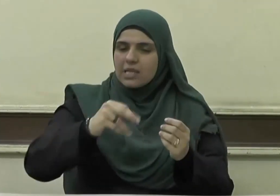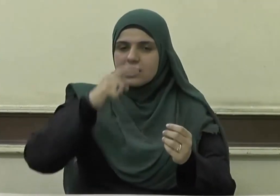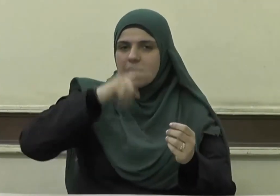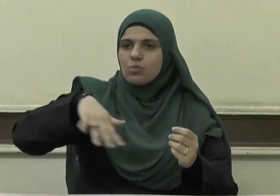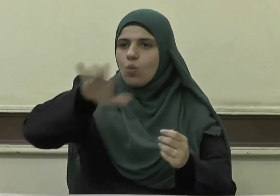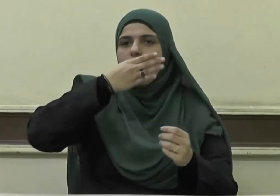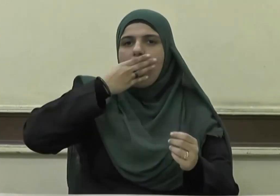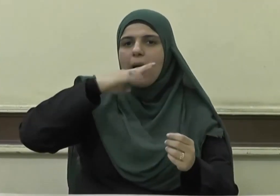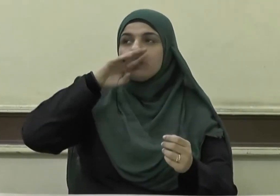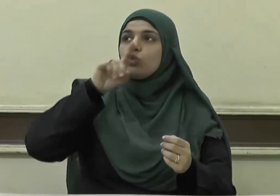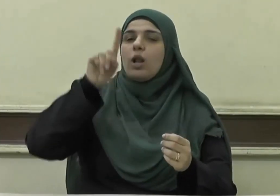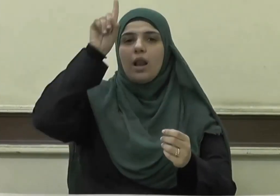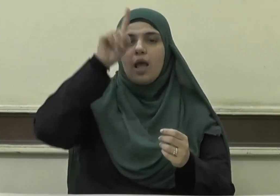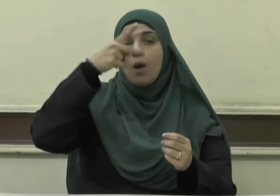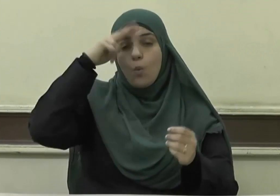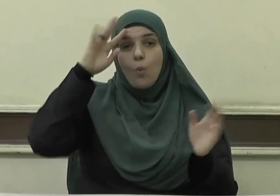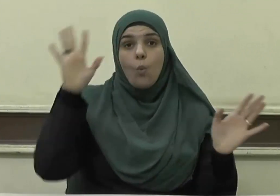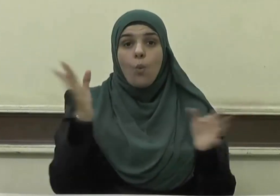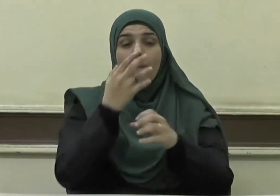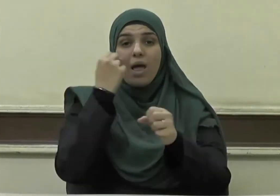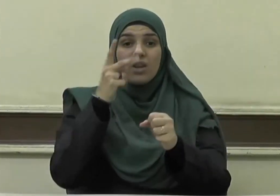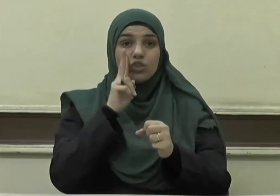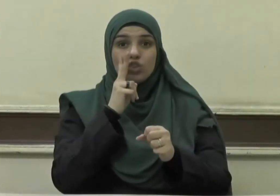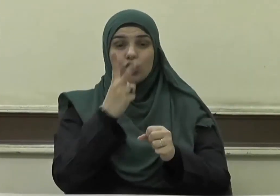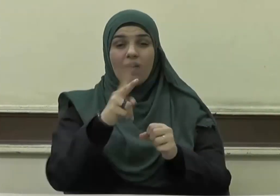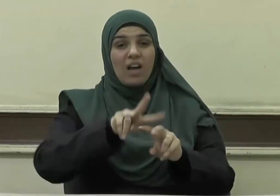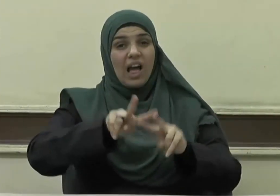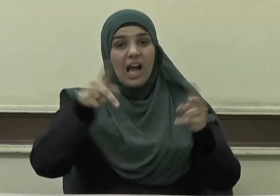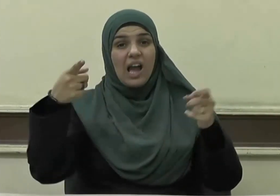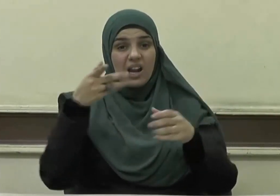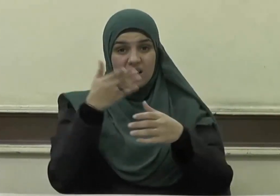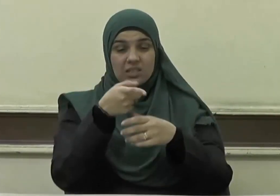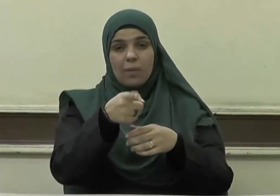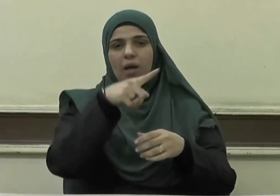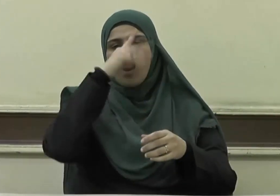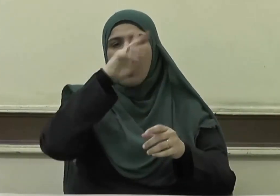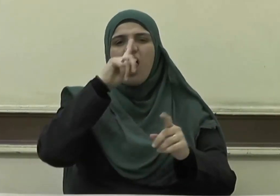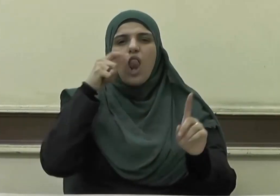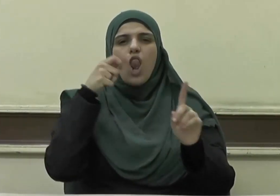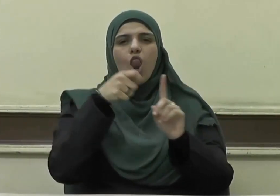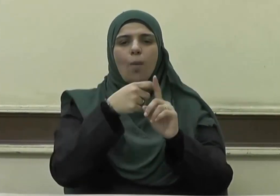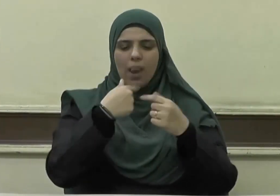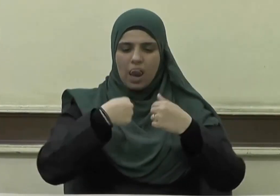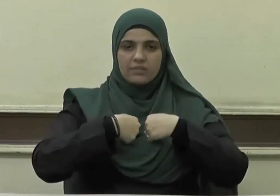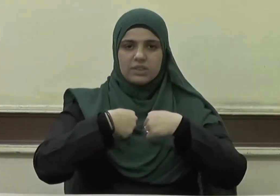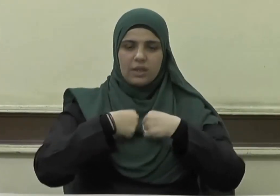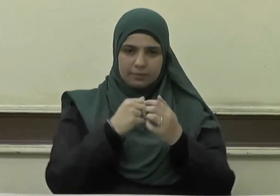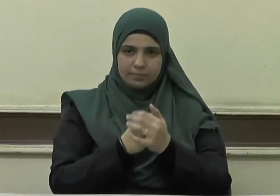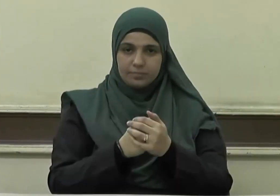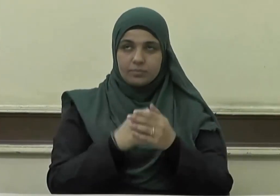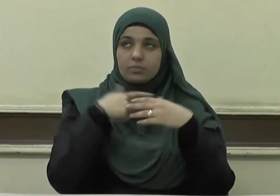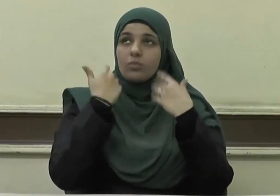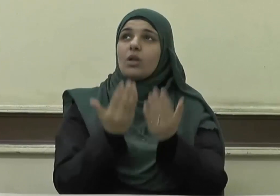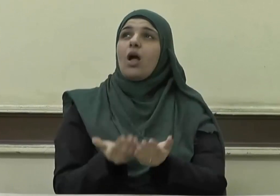ومن وجد غير ذلك فلا يلومن إلا نفسه اللهم صلي